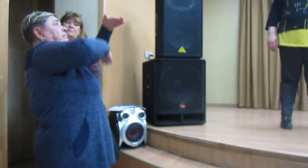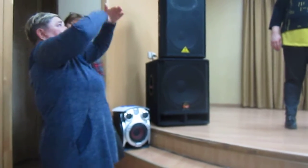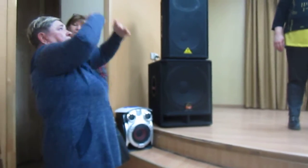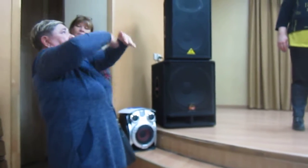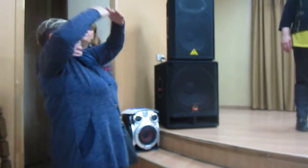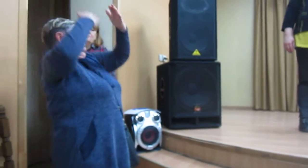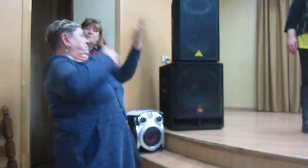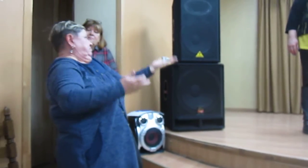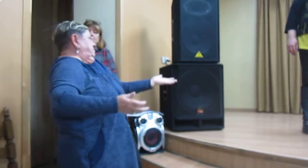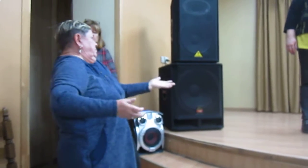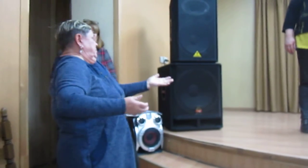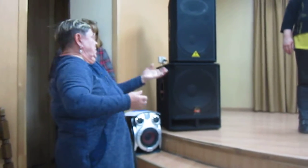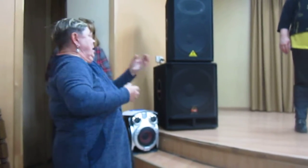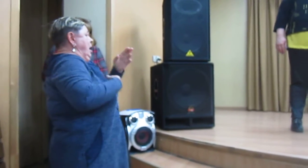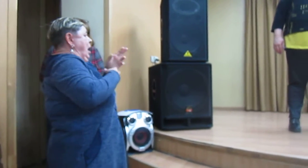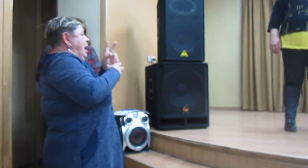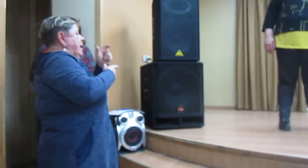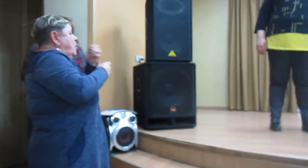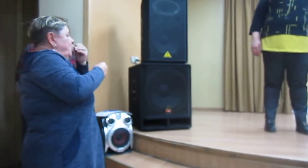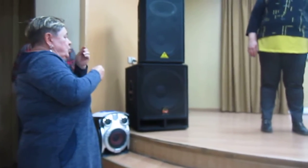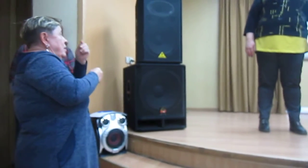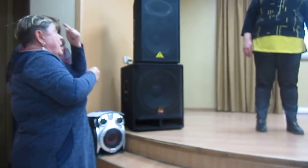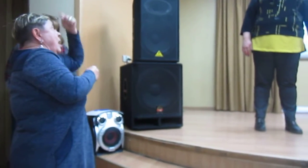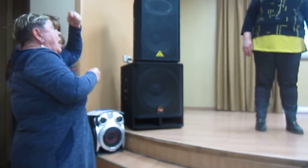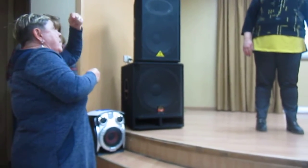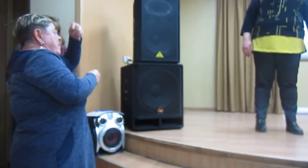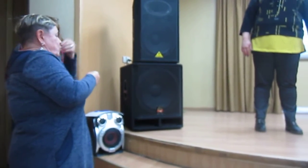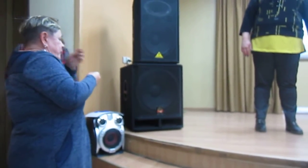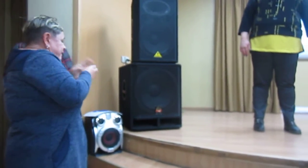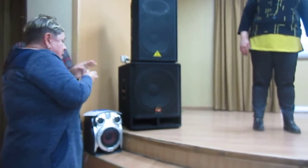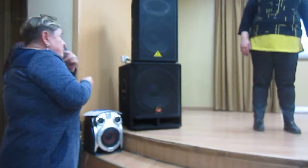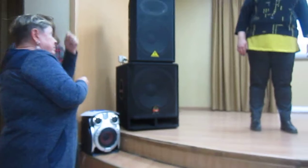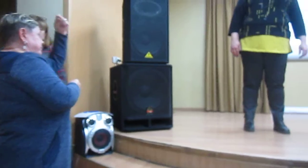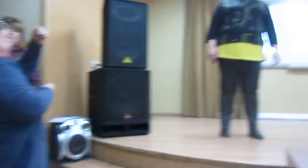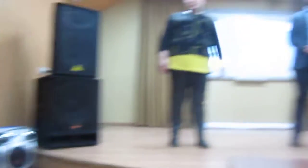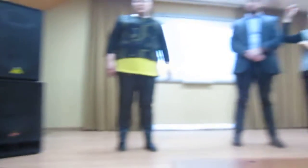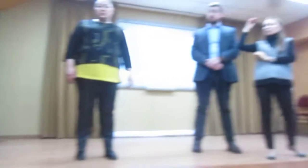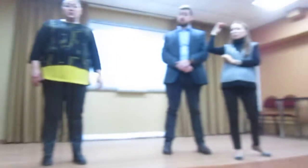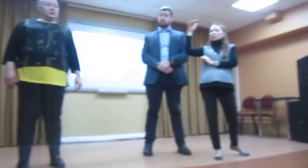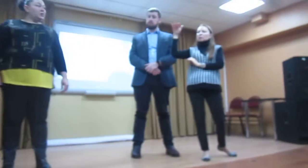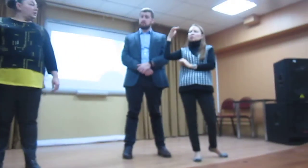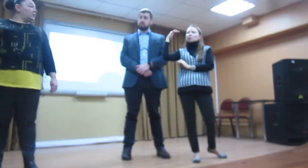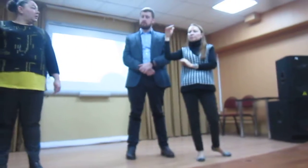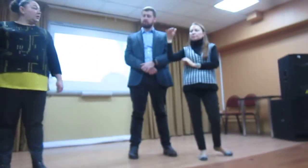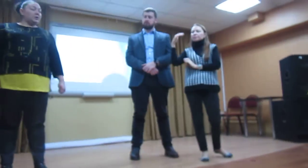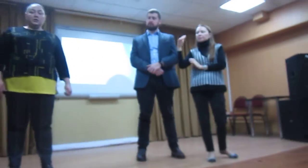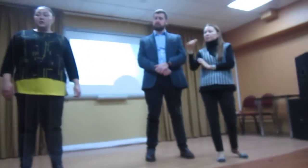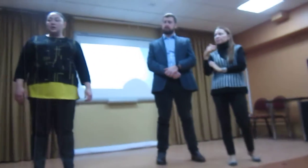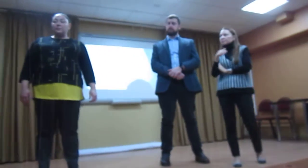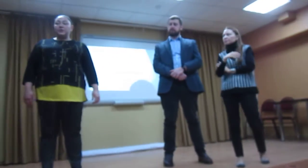А, сняли всё, да, обшивки. И опять